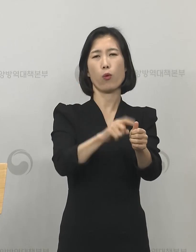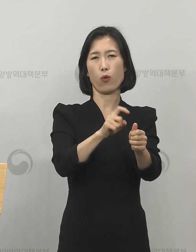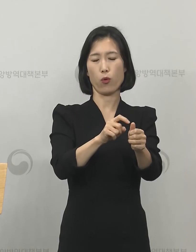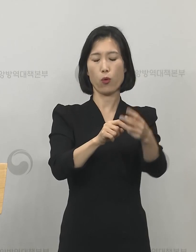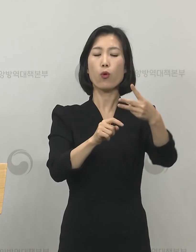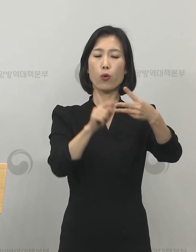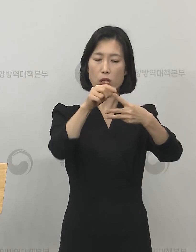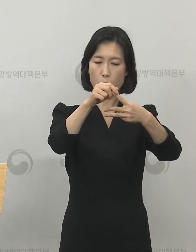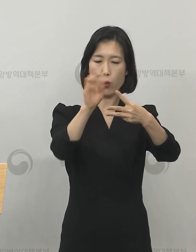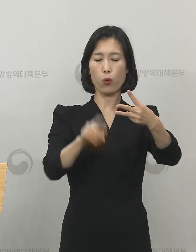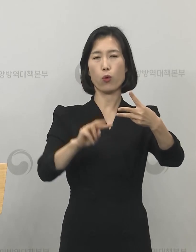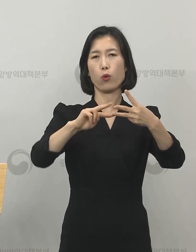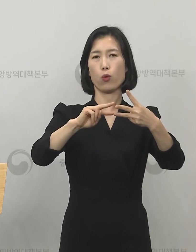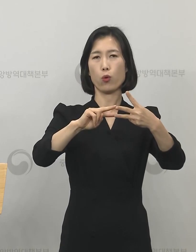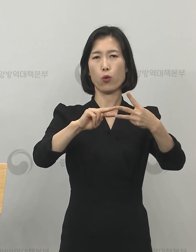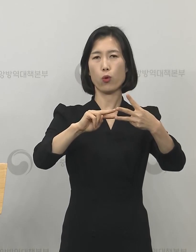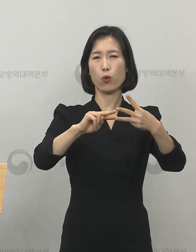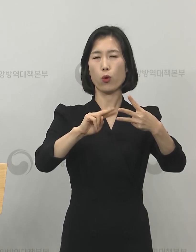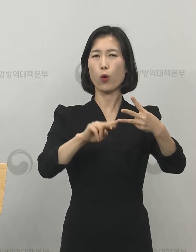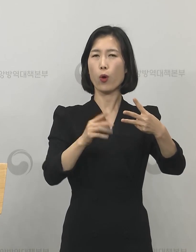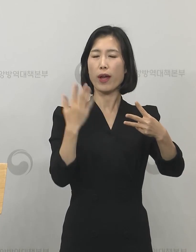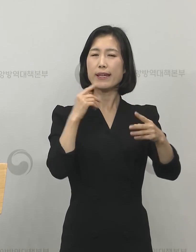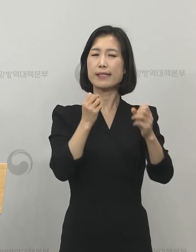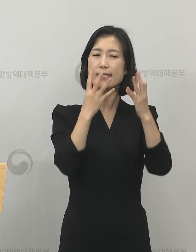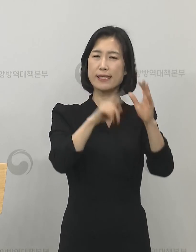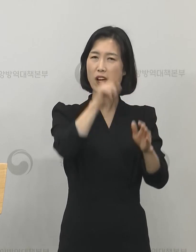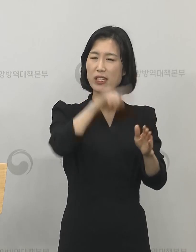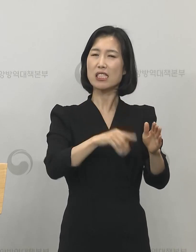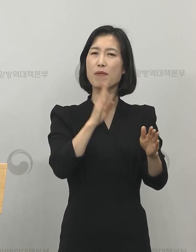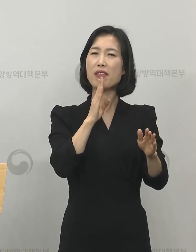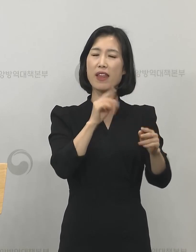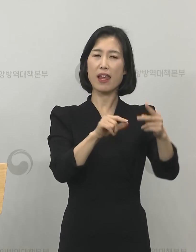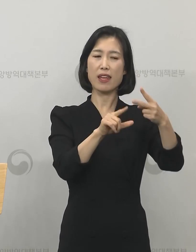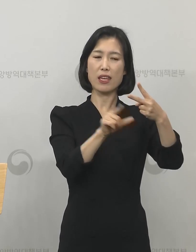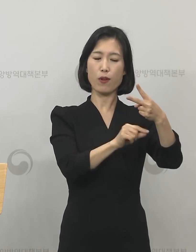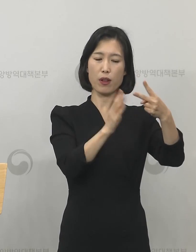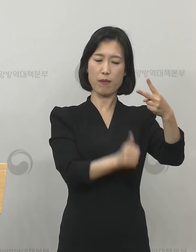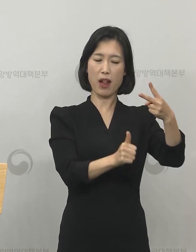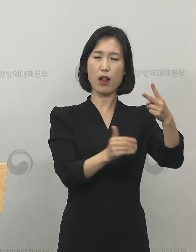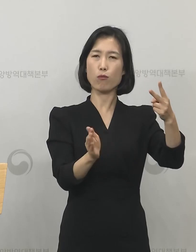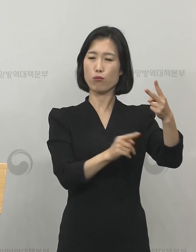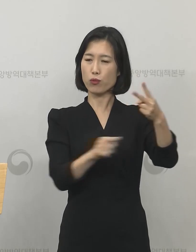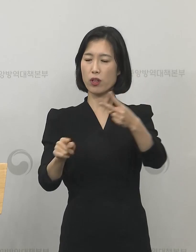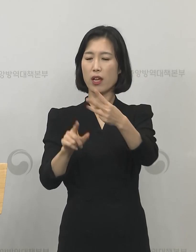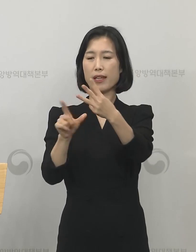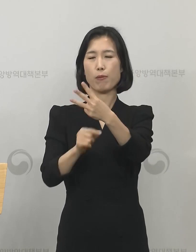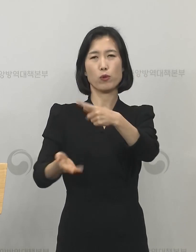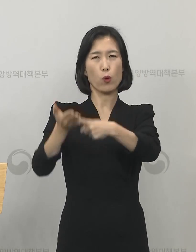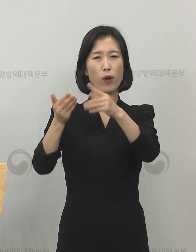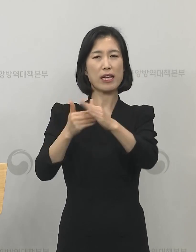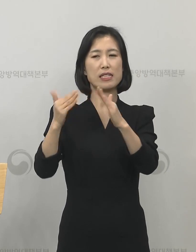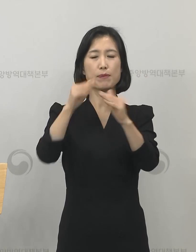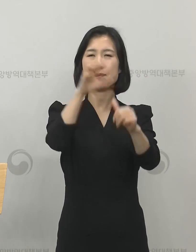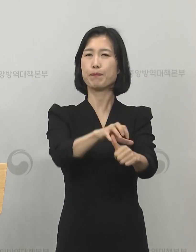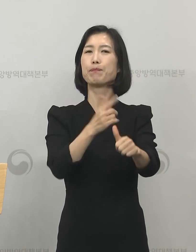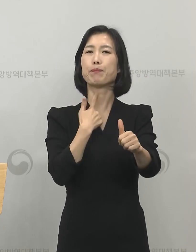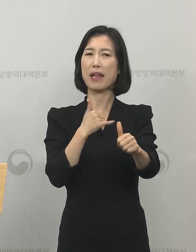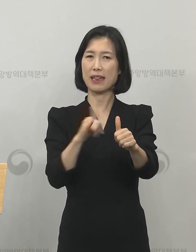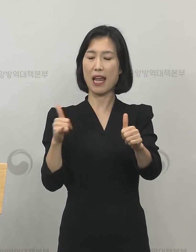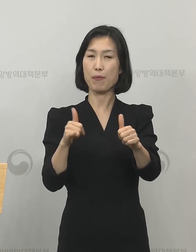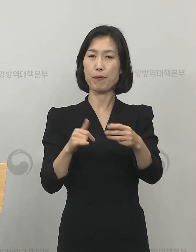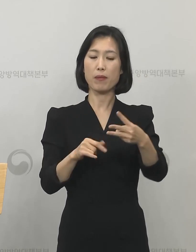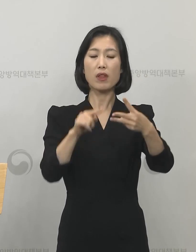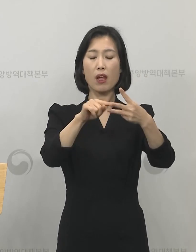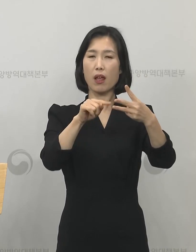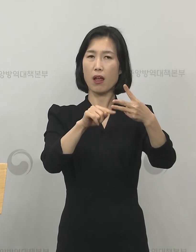신천지 교인으로 2월 말부터 3월 초까지 자가격리로 유지를 하고 또 자가격리 기간 중에